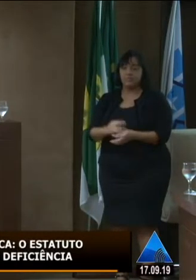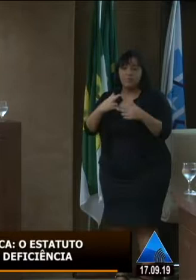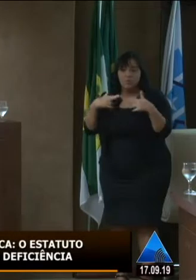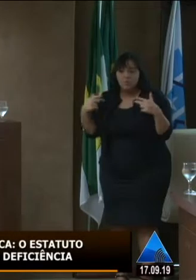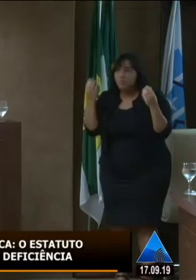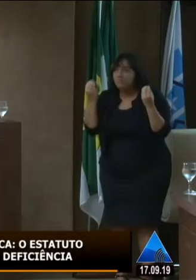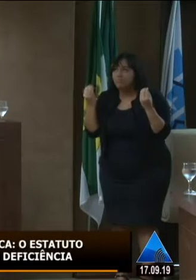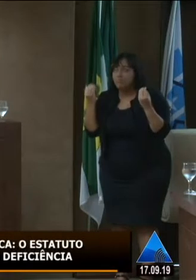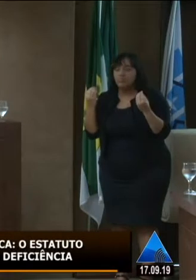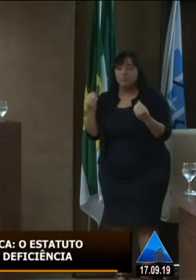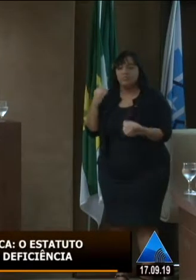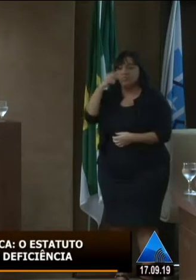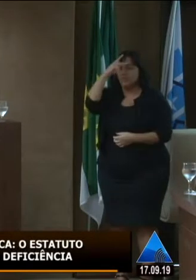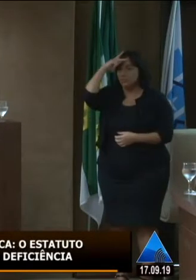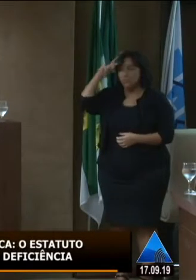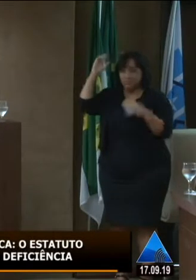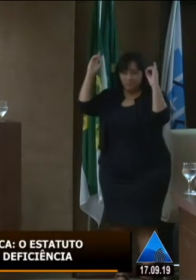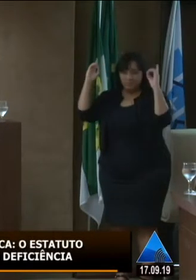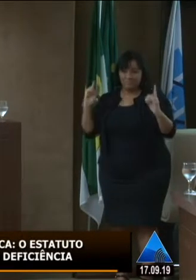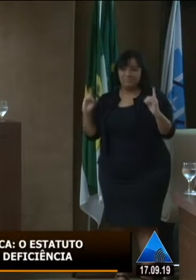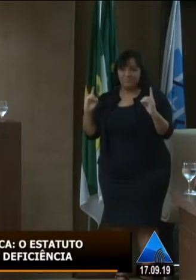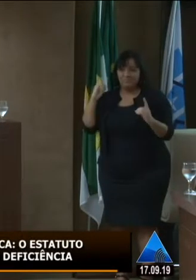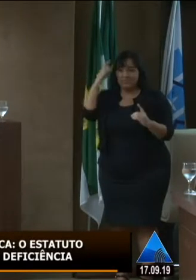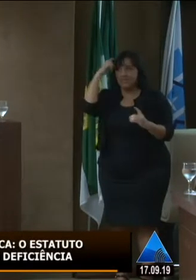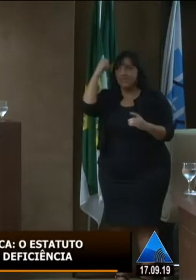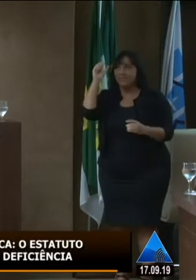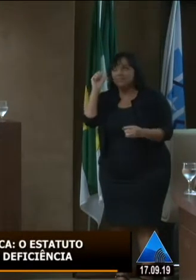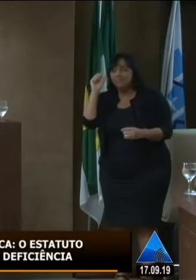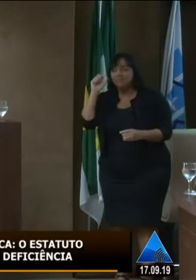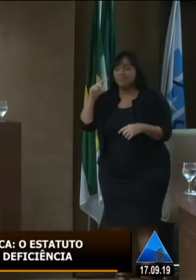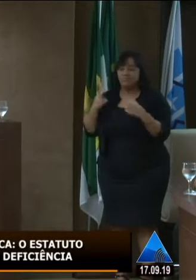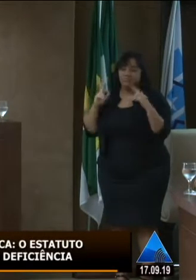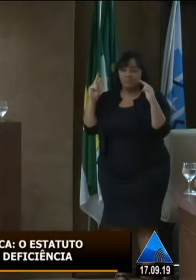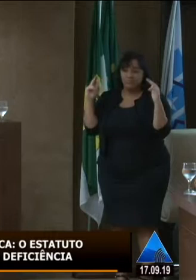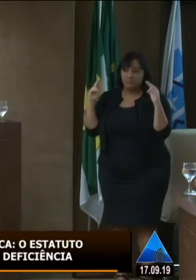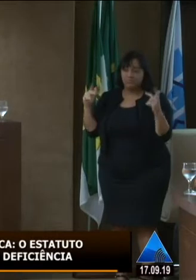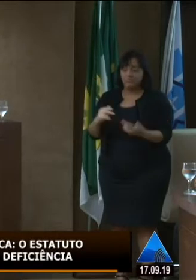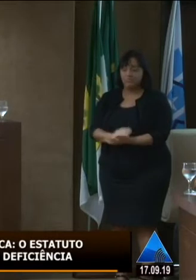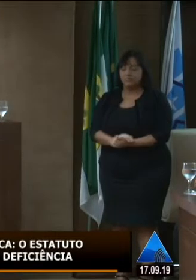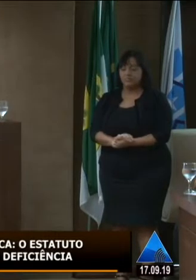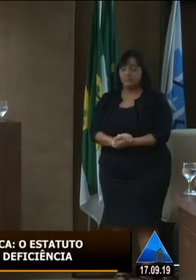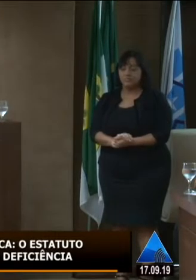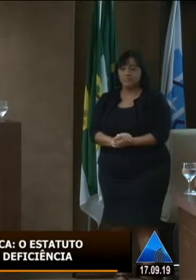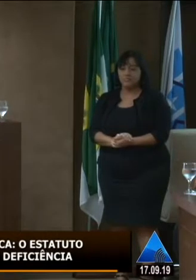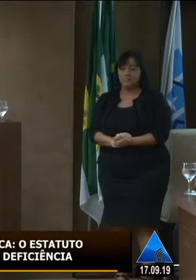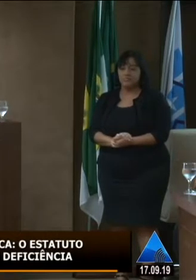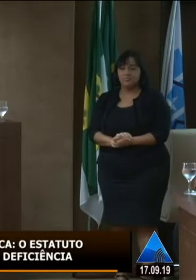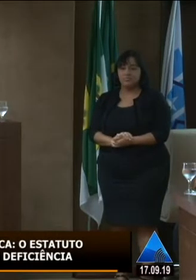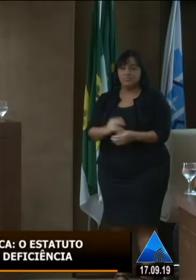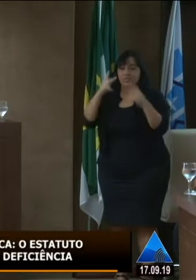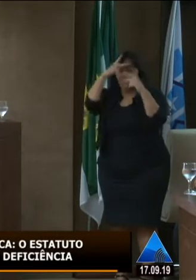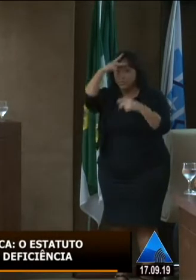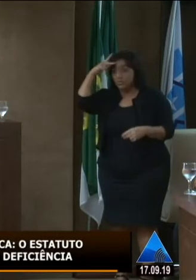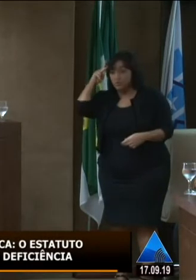chegando da microcefalia, e nós chegamos, e nós chegando pessoas que são